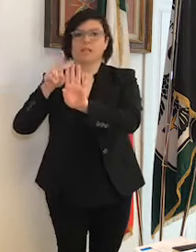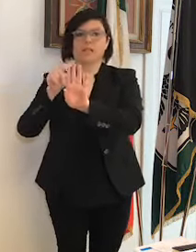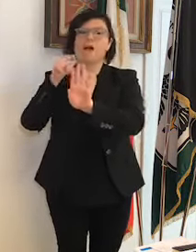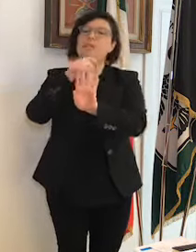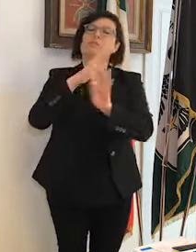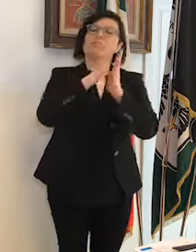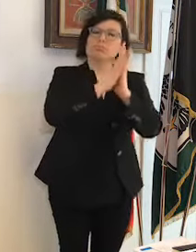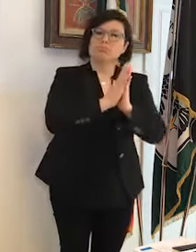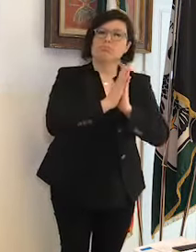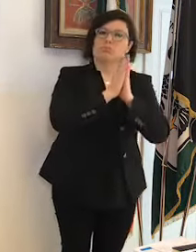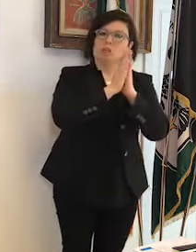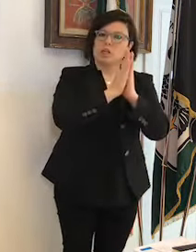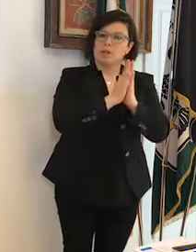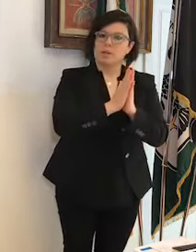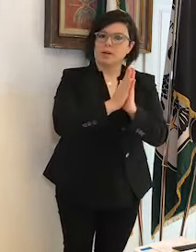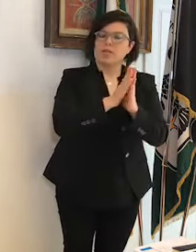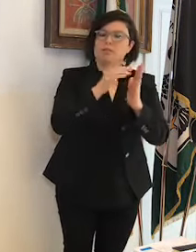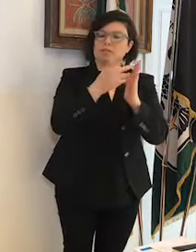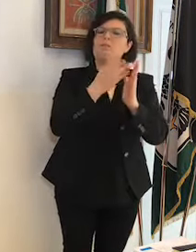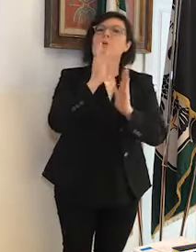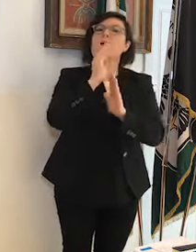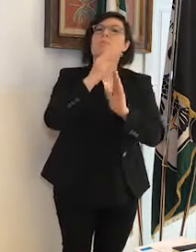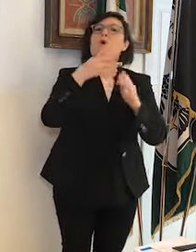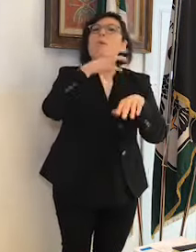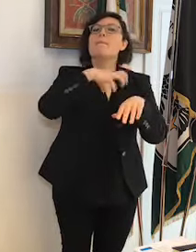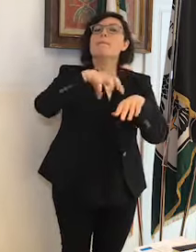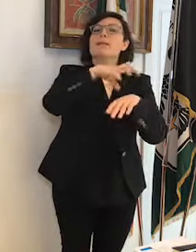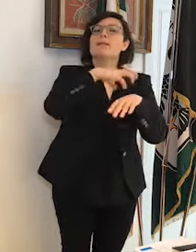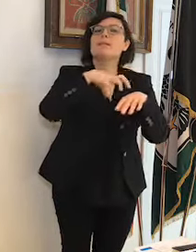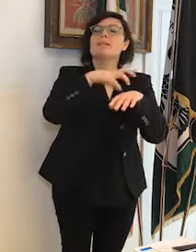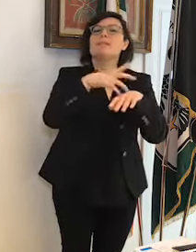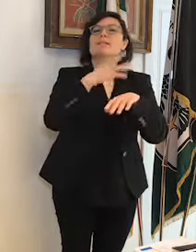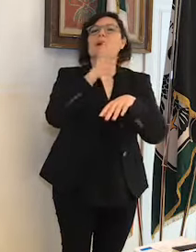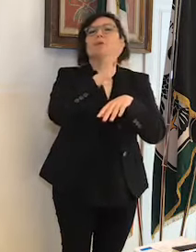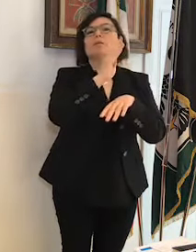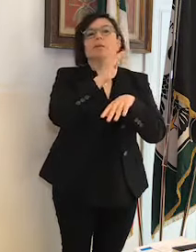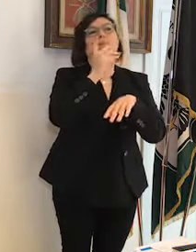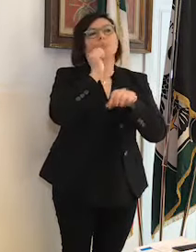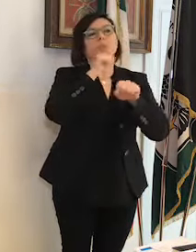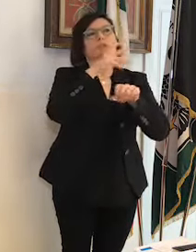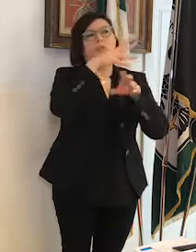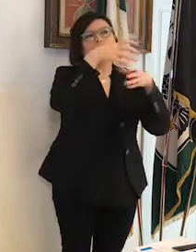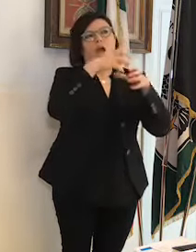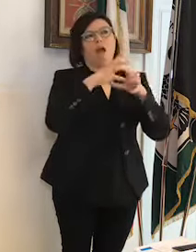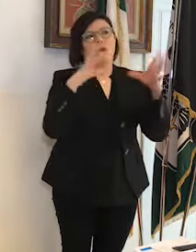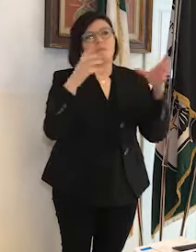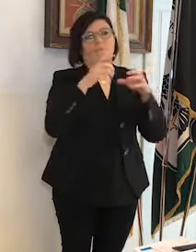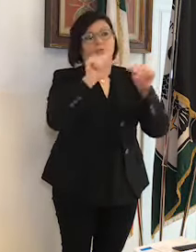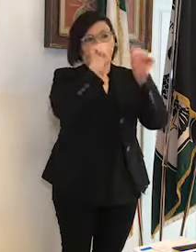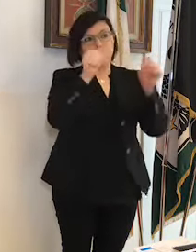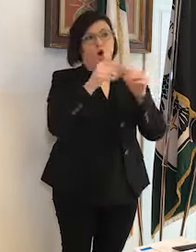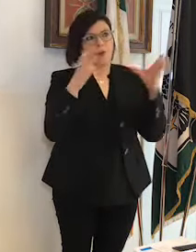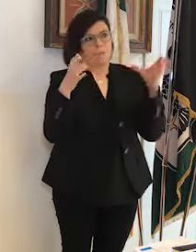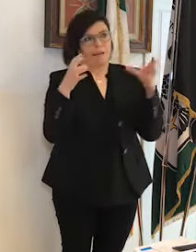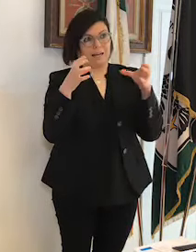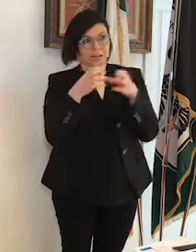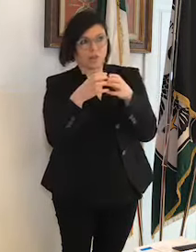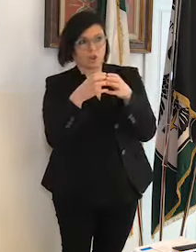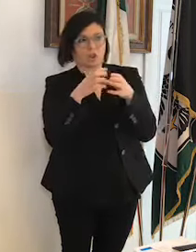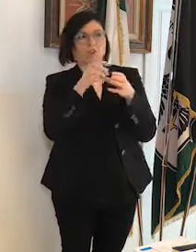chiesto la possibilità al ministero appunto di farlo in forma ridotta siamo in attesa della